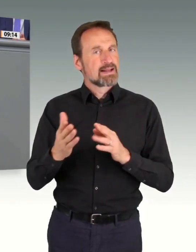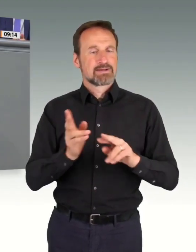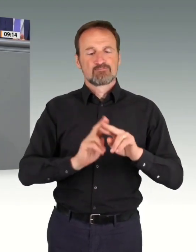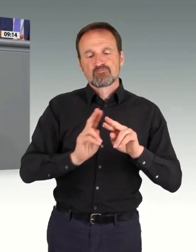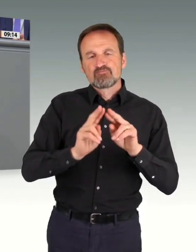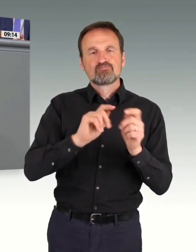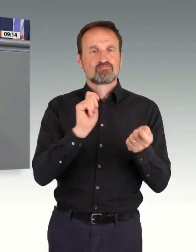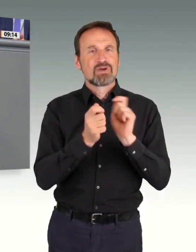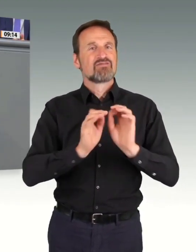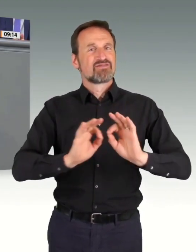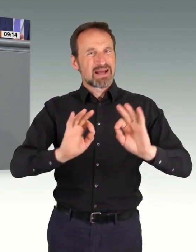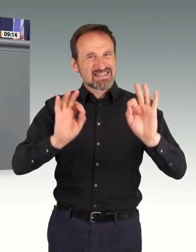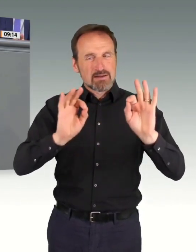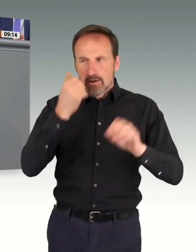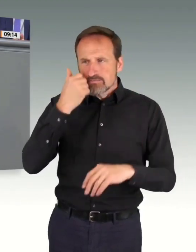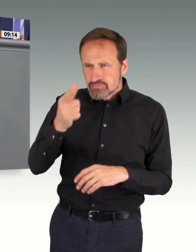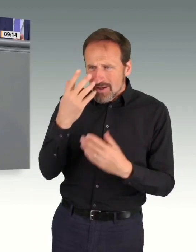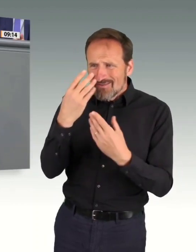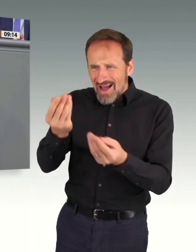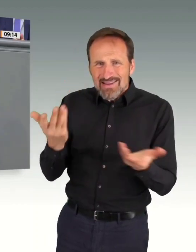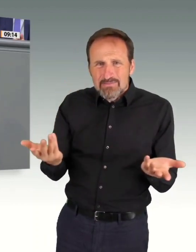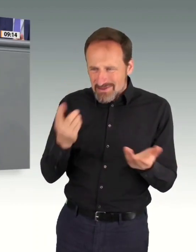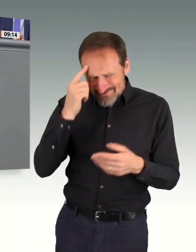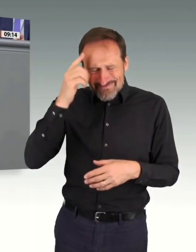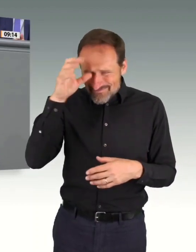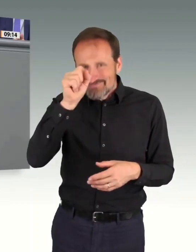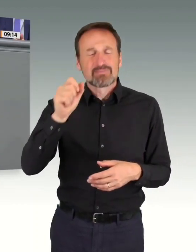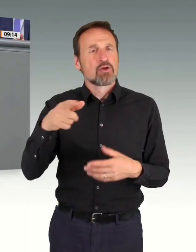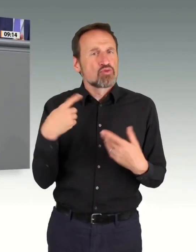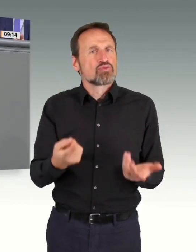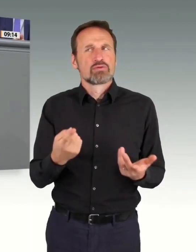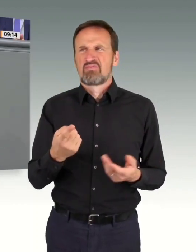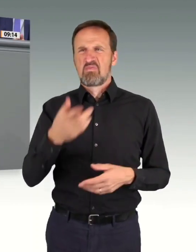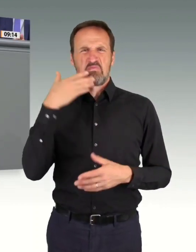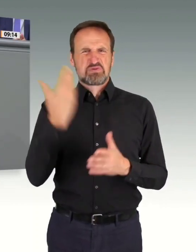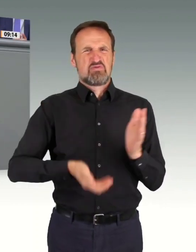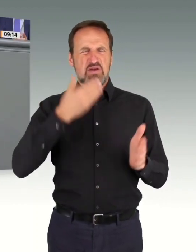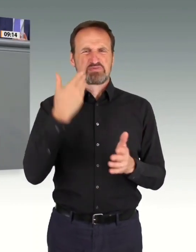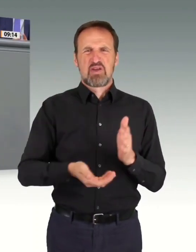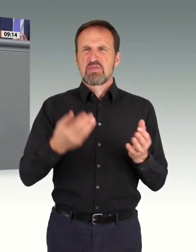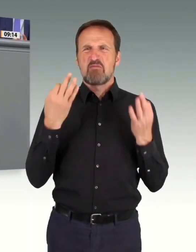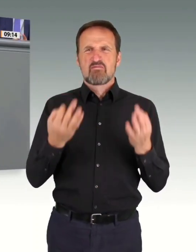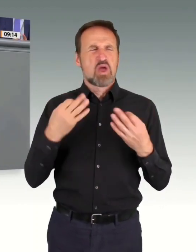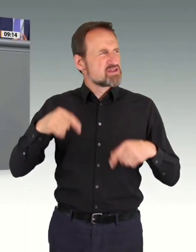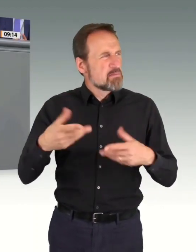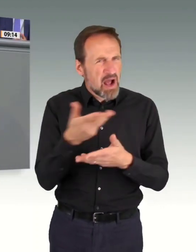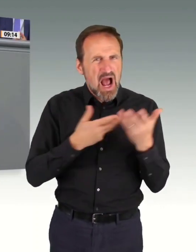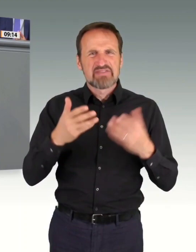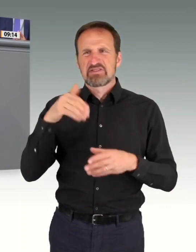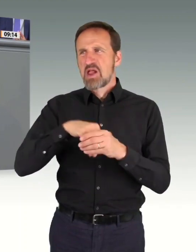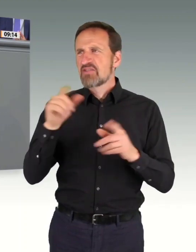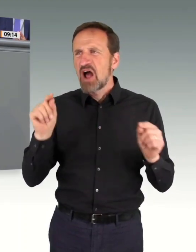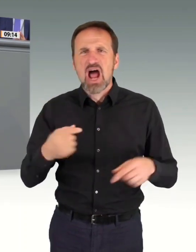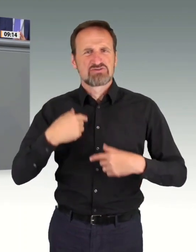Kenntnis nehmen können. Anstatt sich darüber zu beschweren, Sie wüssten nicht, worüber hier eigentlich beraten wird. Das ist doch ungeheuerlich, Frey. Jetzt mal ganz ehrlich.